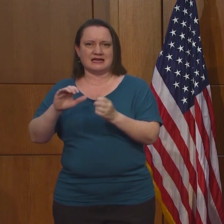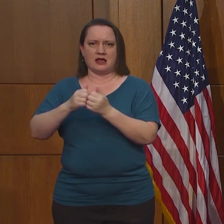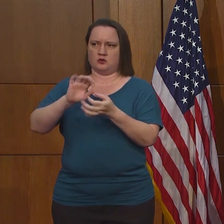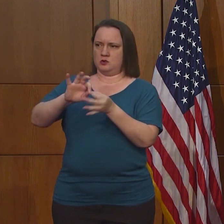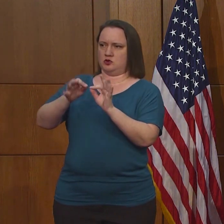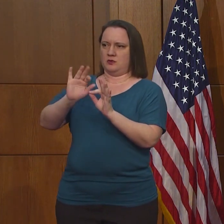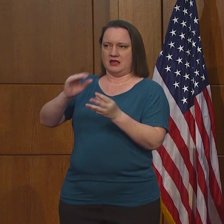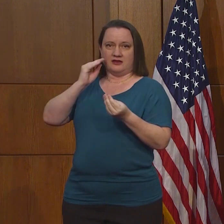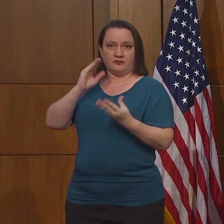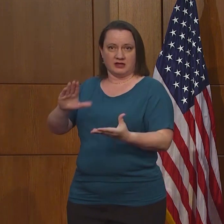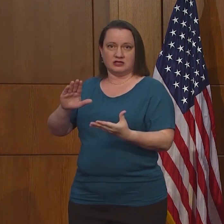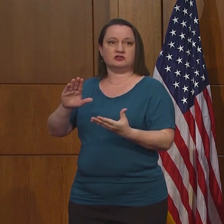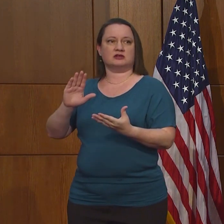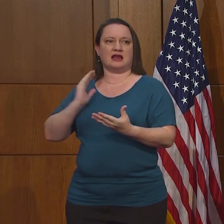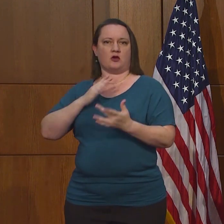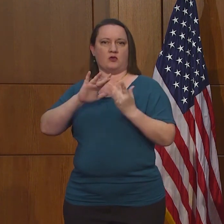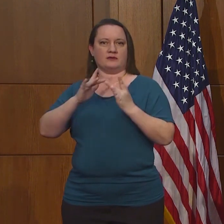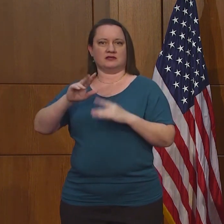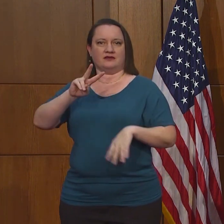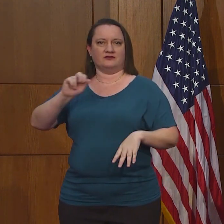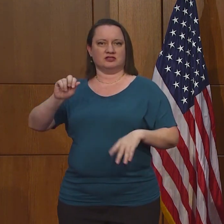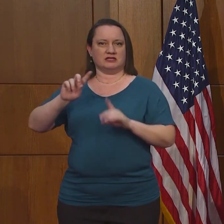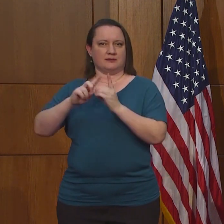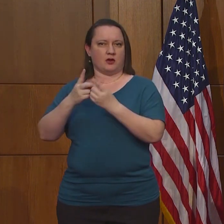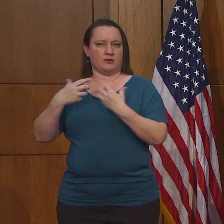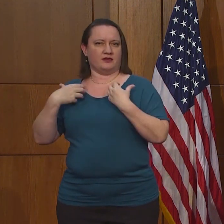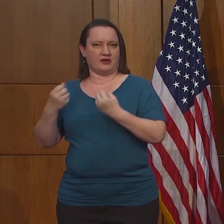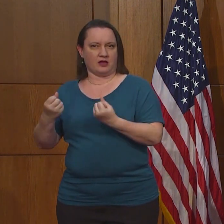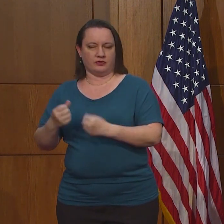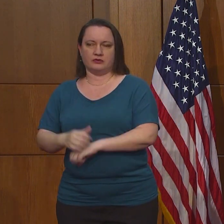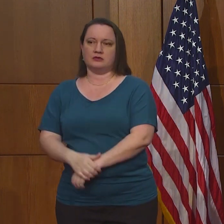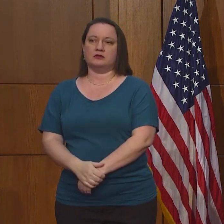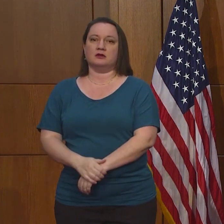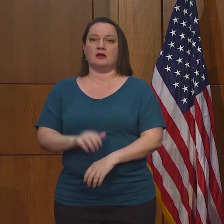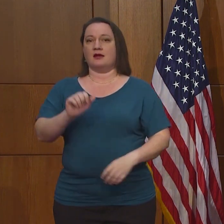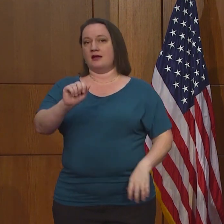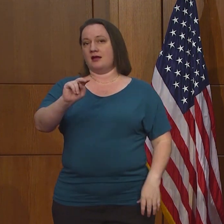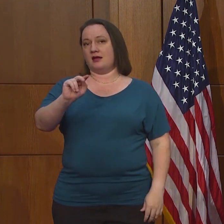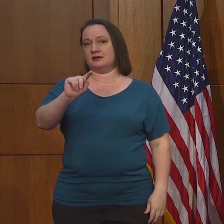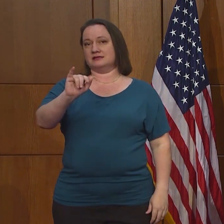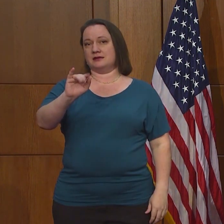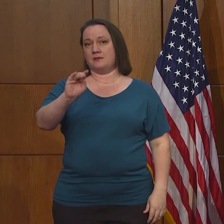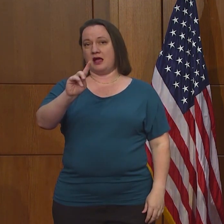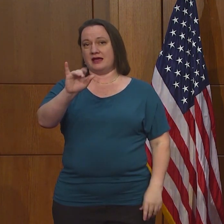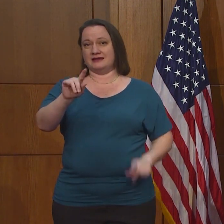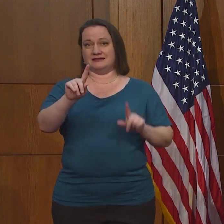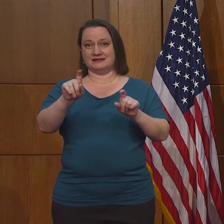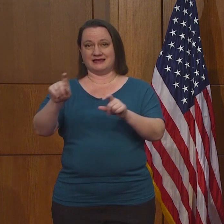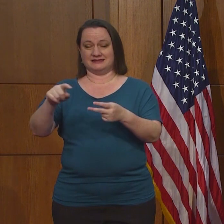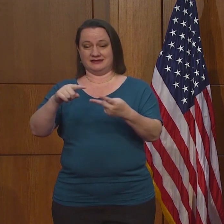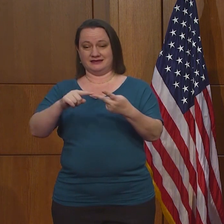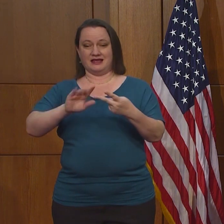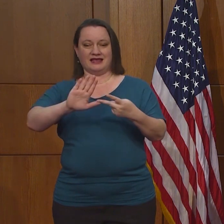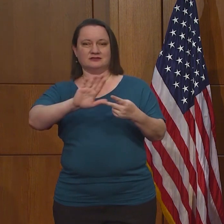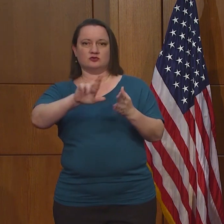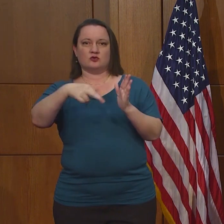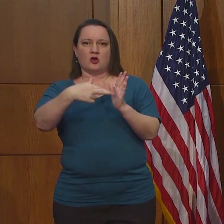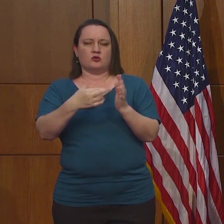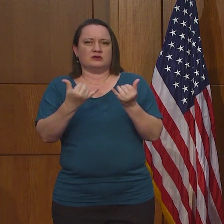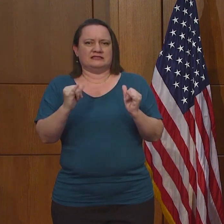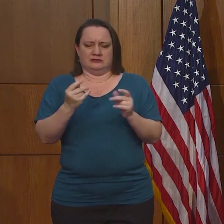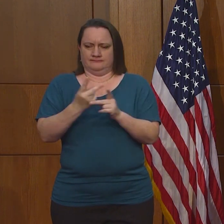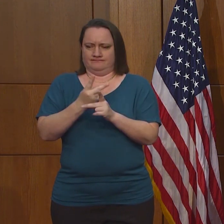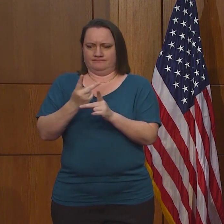en la página web del Departamento de Salud de Virginia. Creo que estamos todavía aprendiendo acerca de las pruebas de anticuerpos.